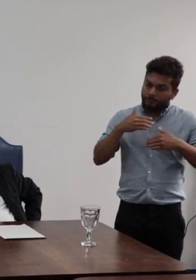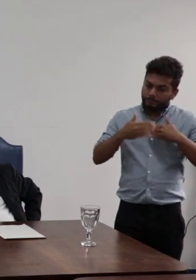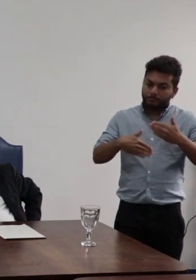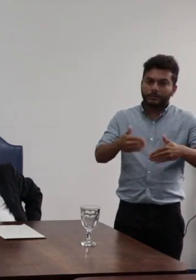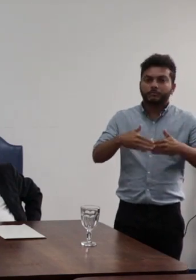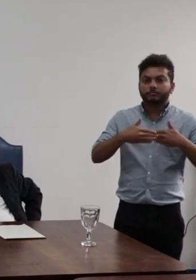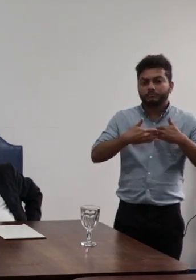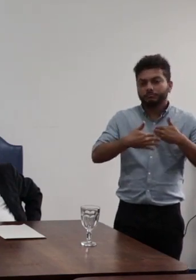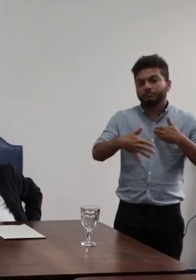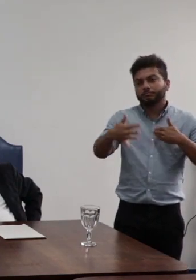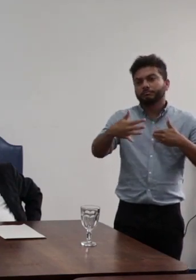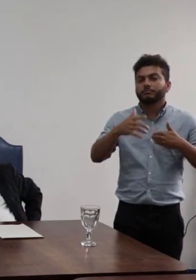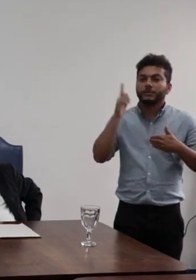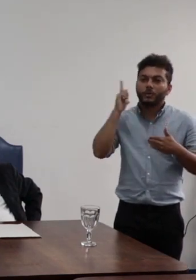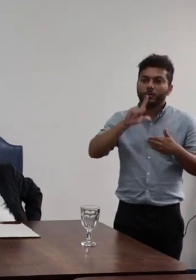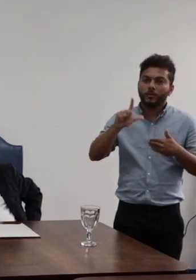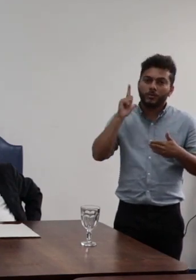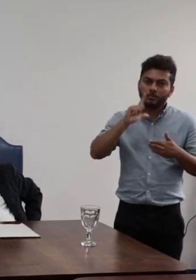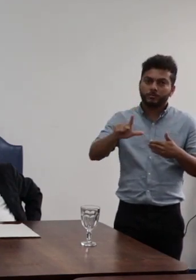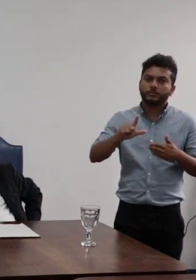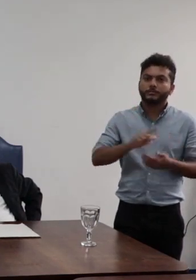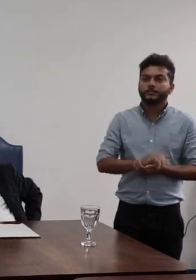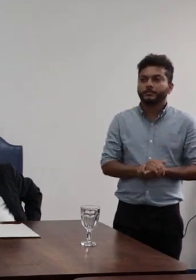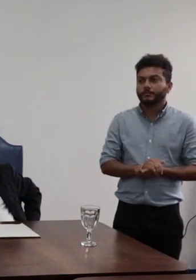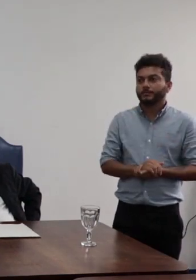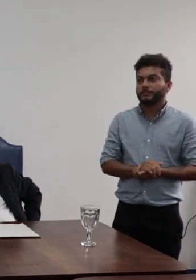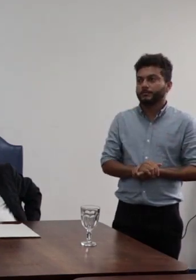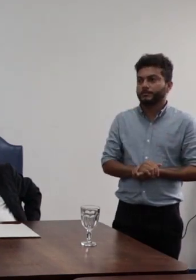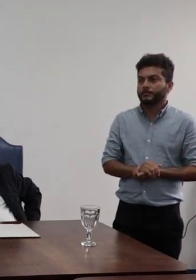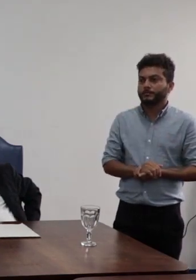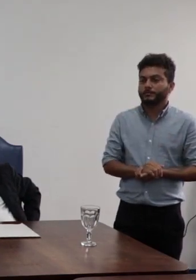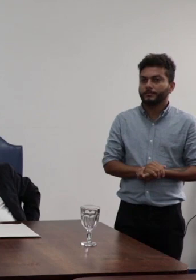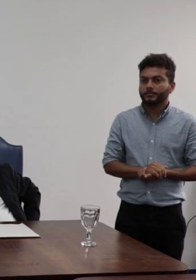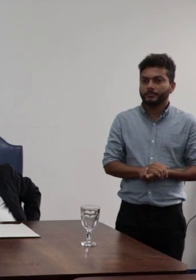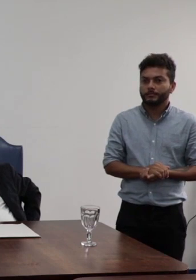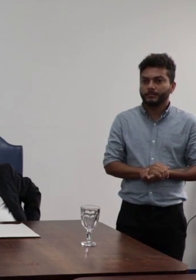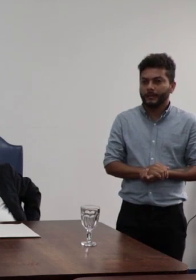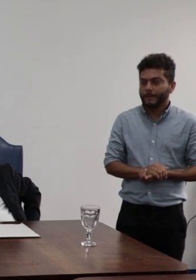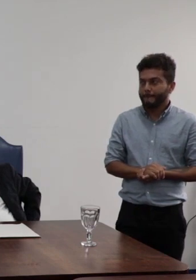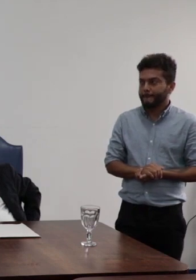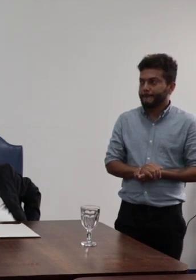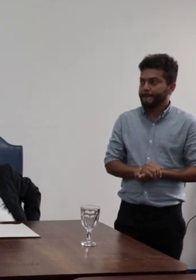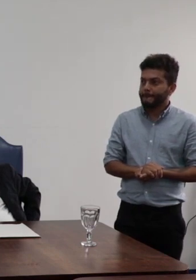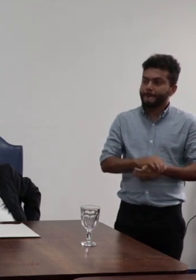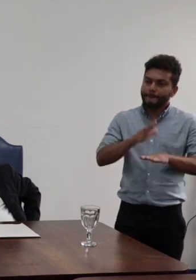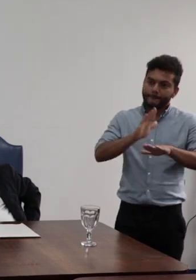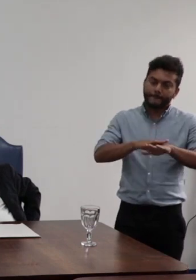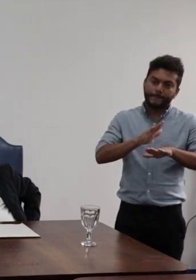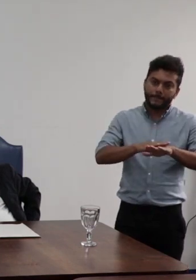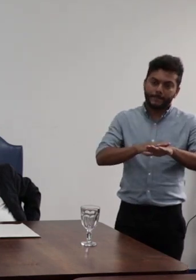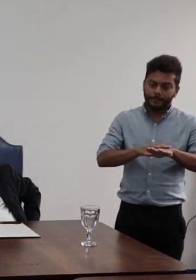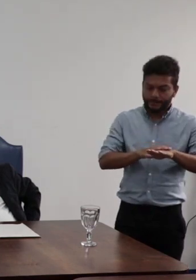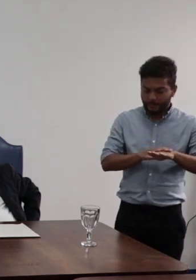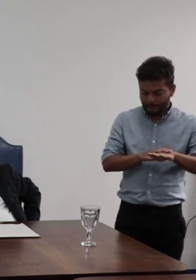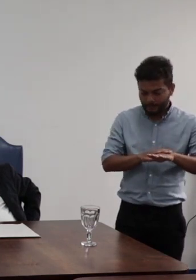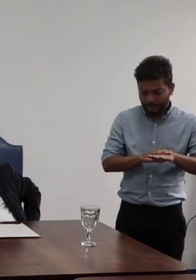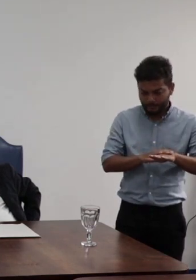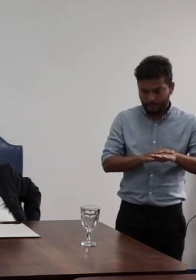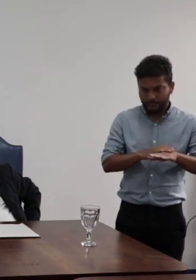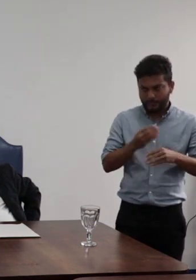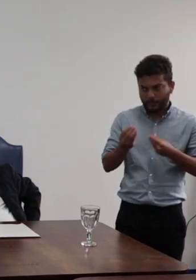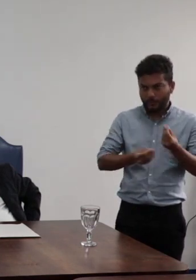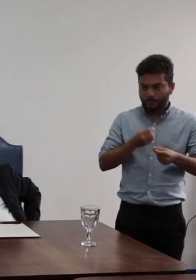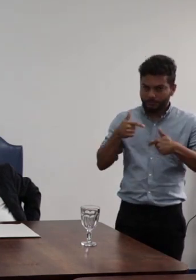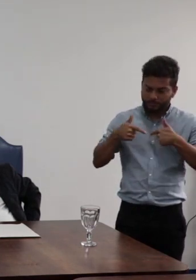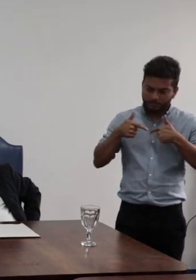conseguir tanto executar e traçar o andar o